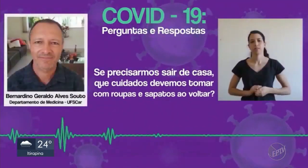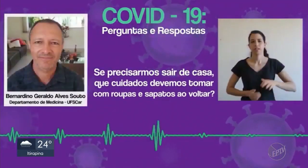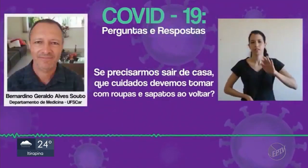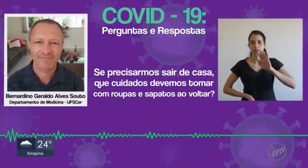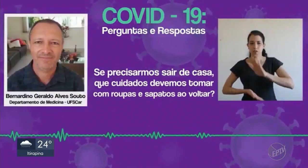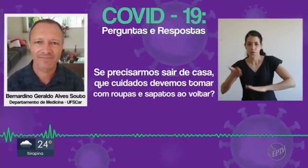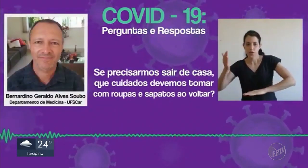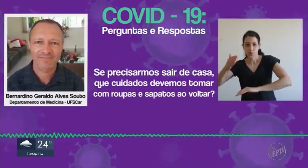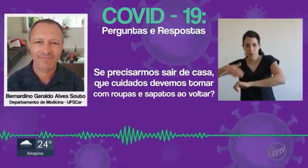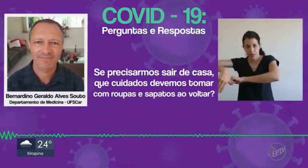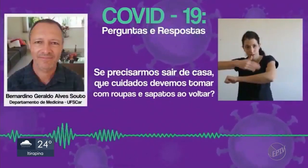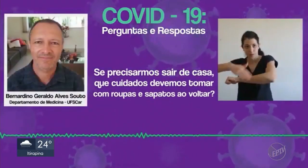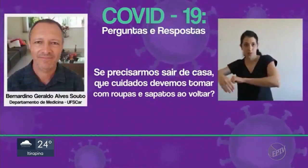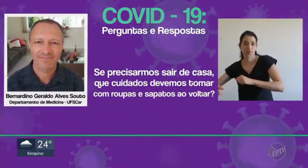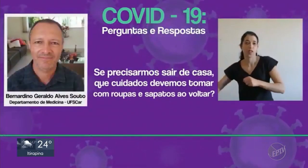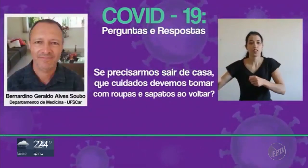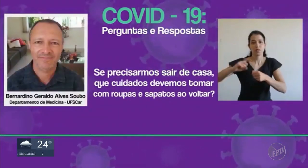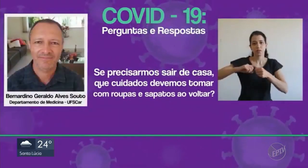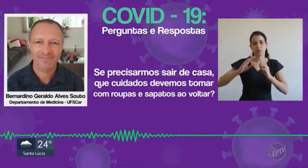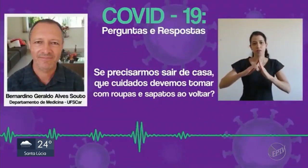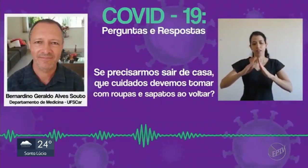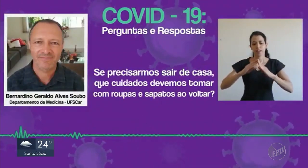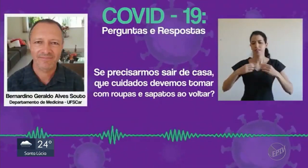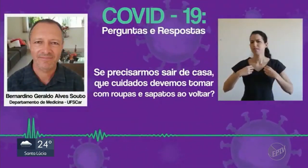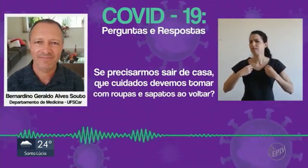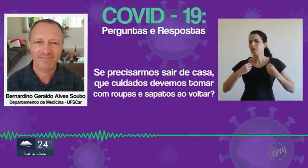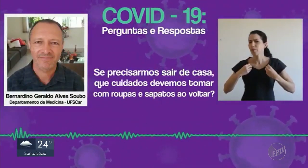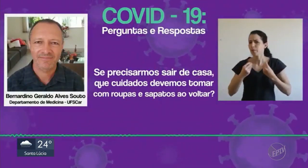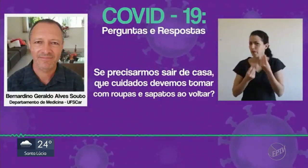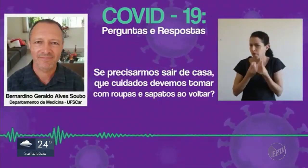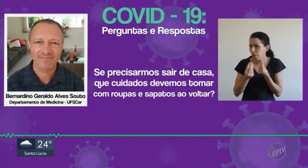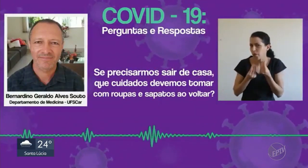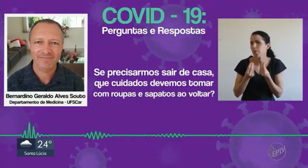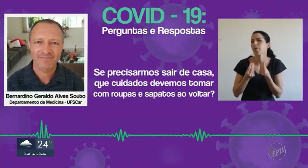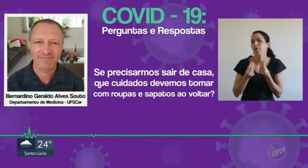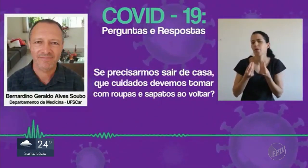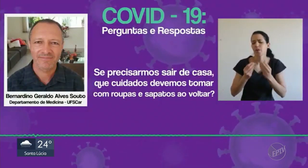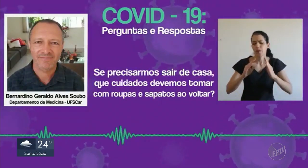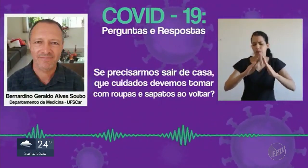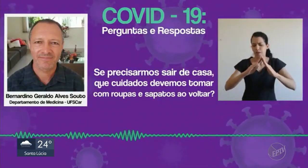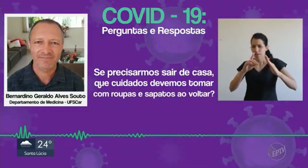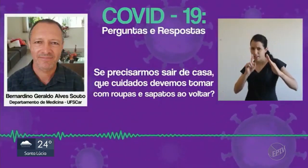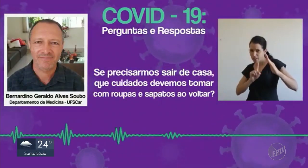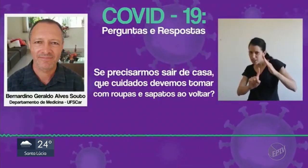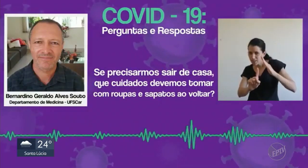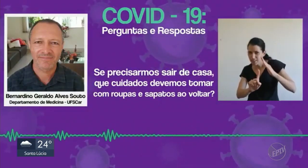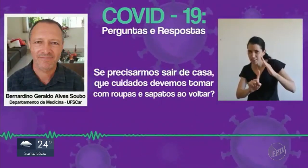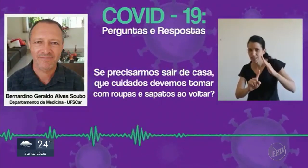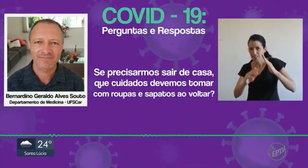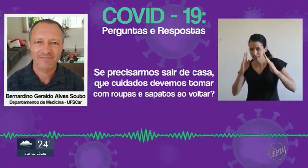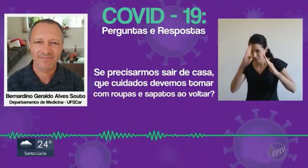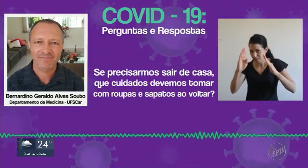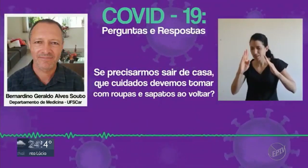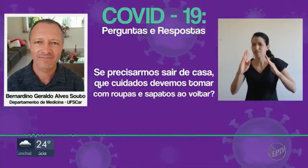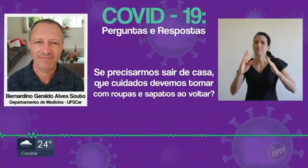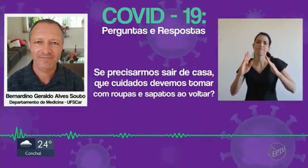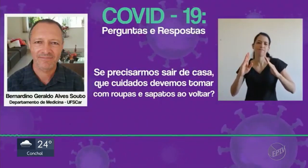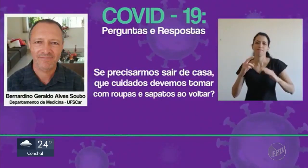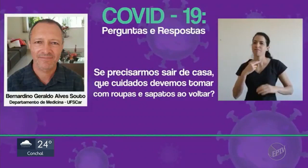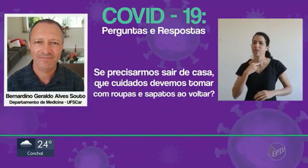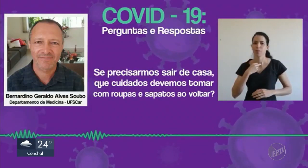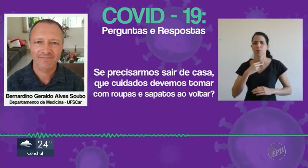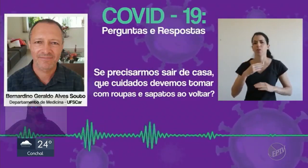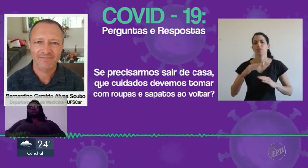Quando vier com uma roupa da rua, o mais interessante é o seguinte, é não sair entrando para dentro de casa direto com aquela